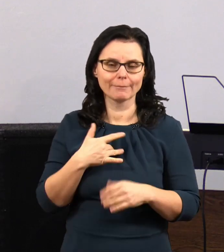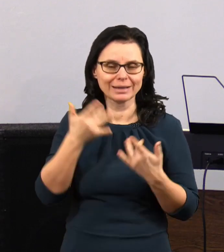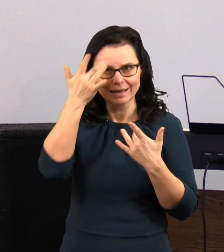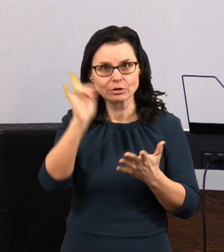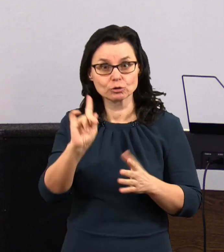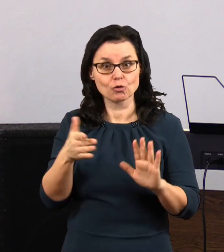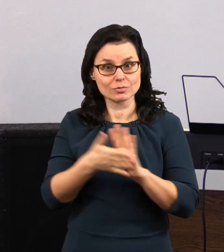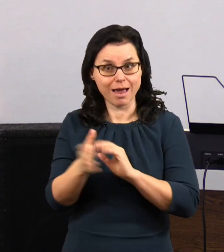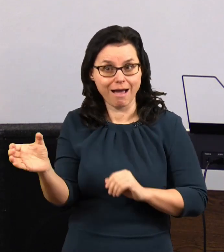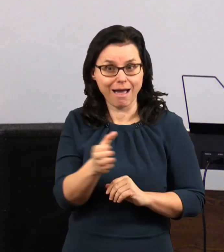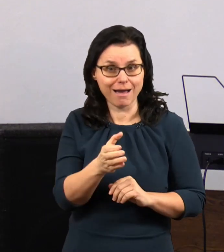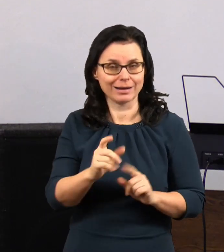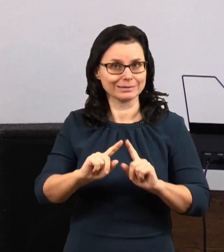kdo.